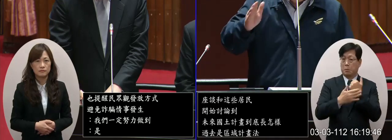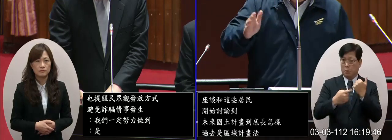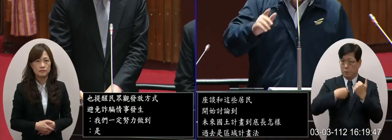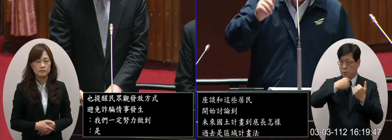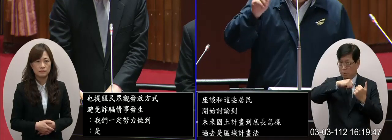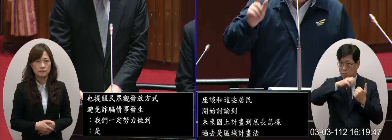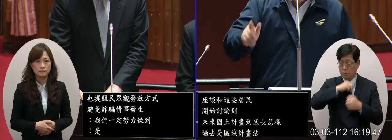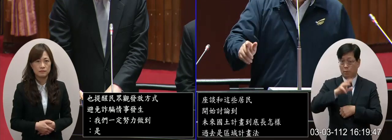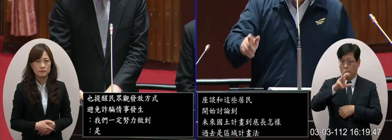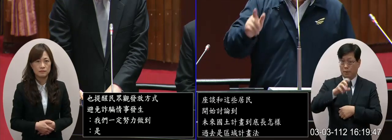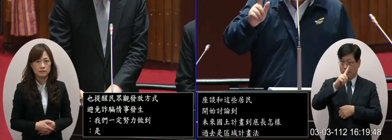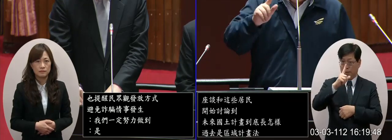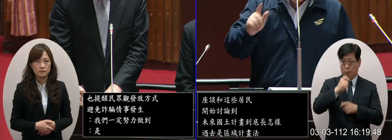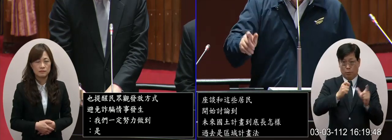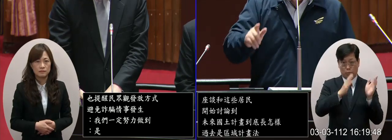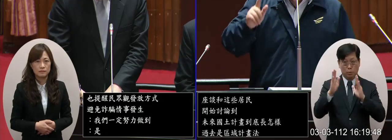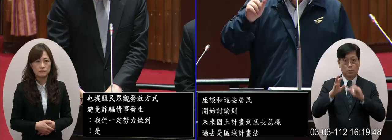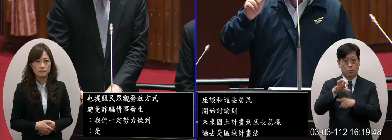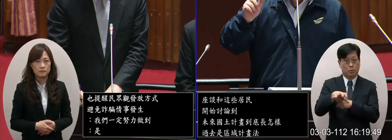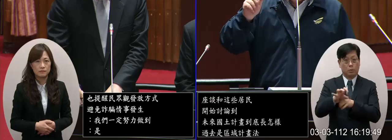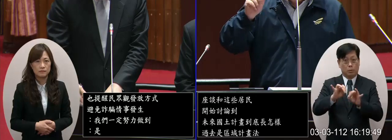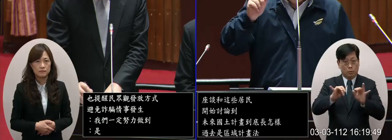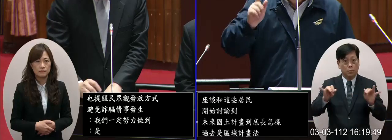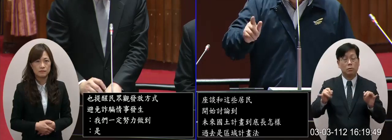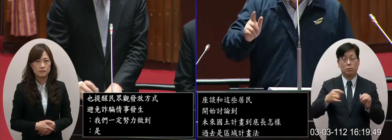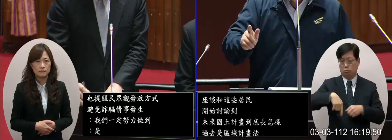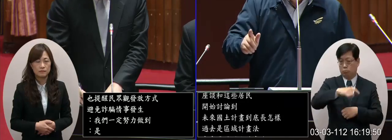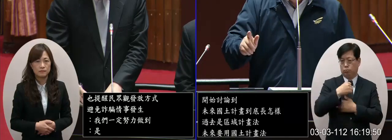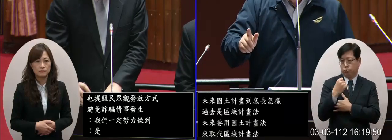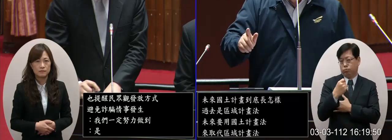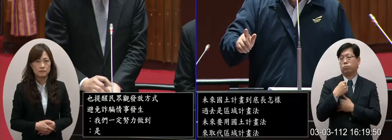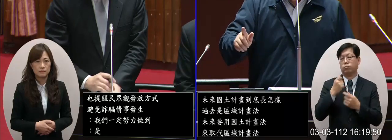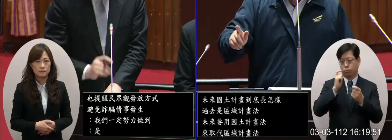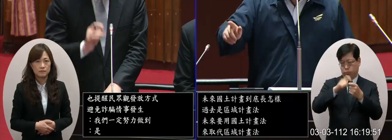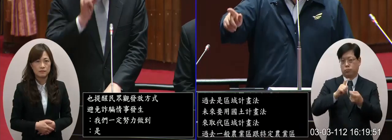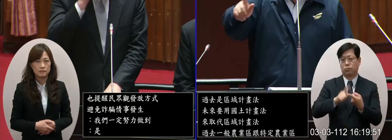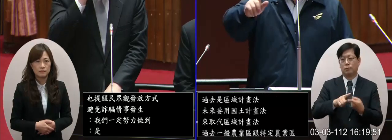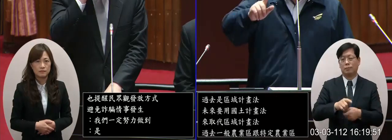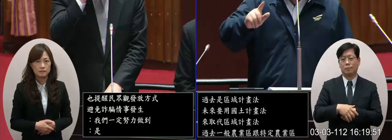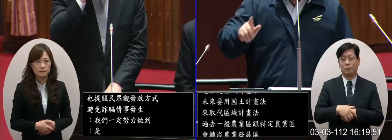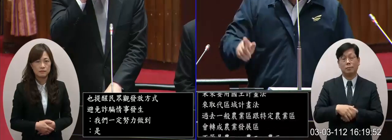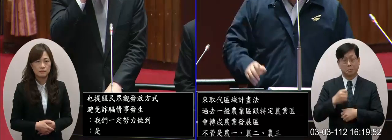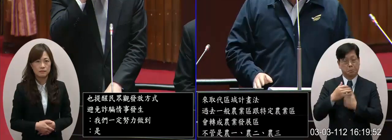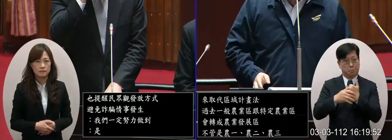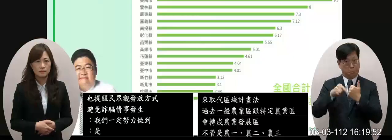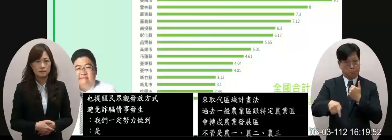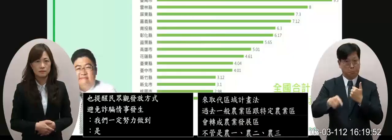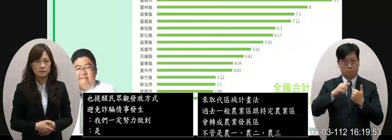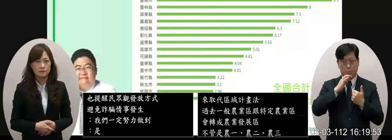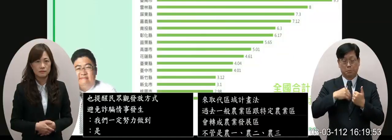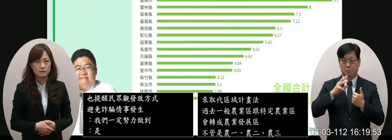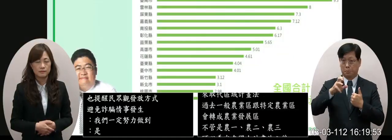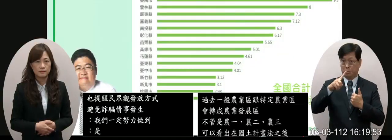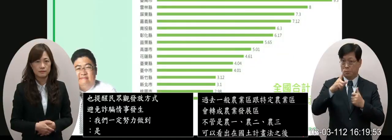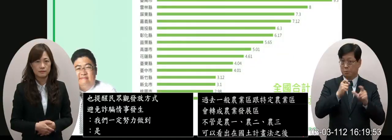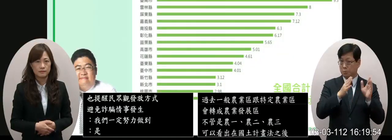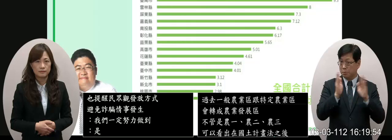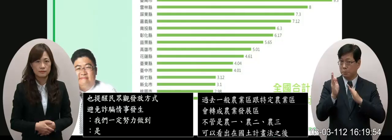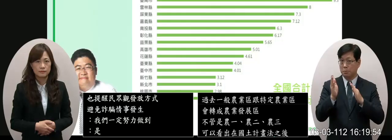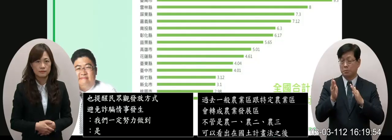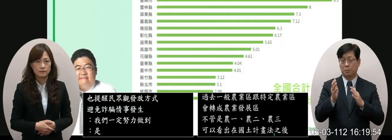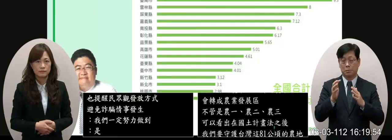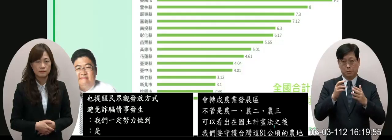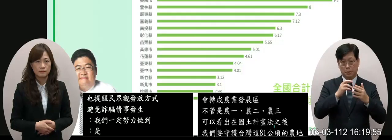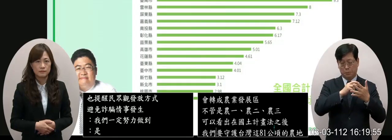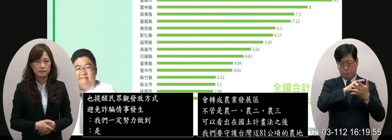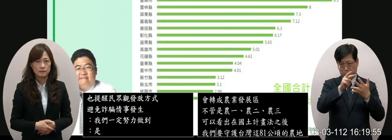台灣這81公頃的農地這個是我們大家要努力的目標那既然要守護這81公頃我們可以看到說